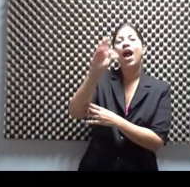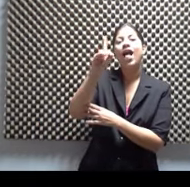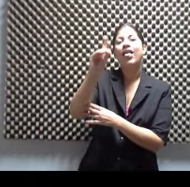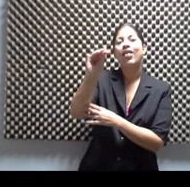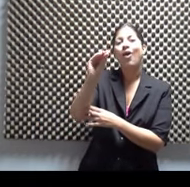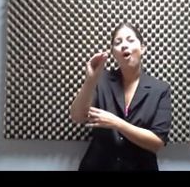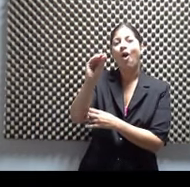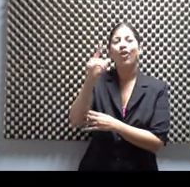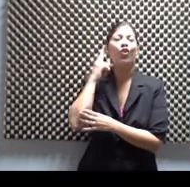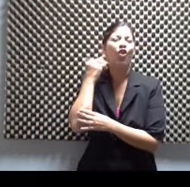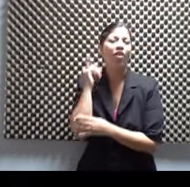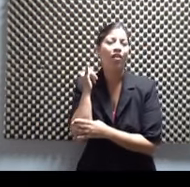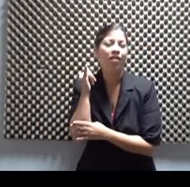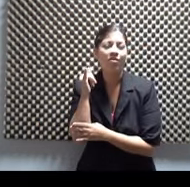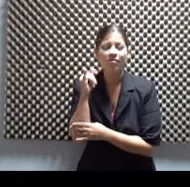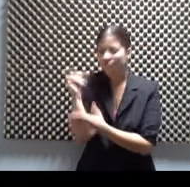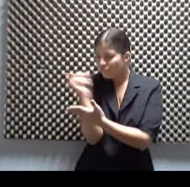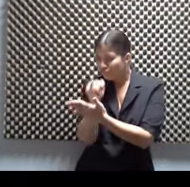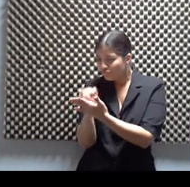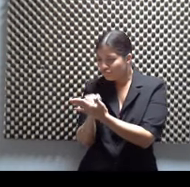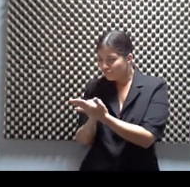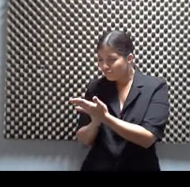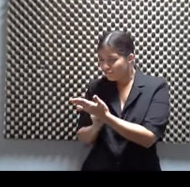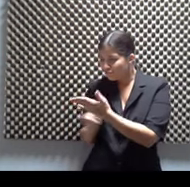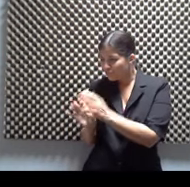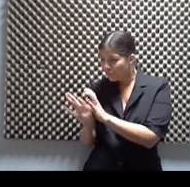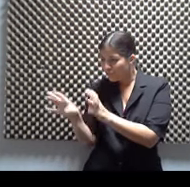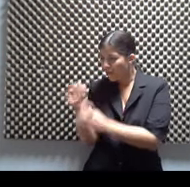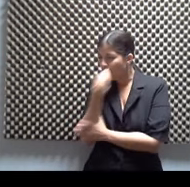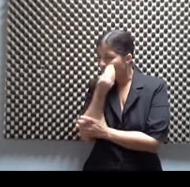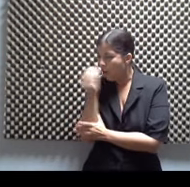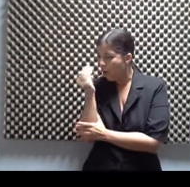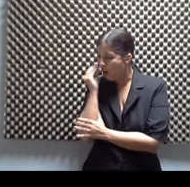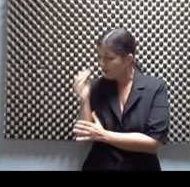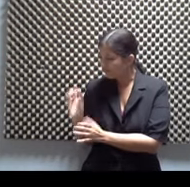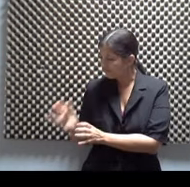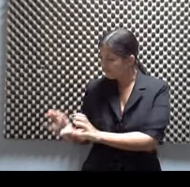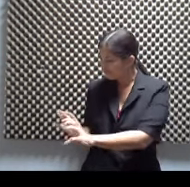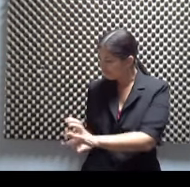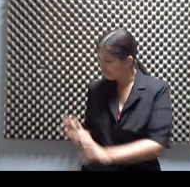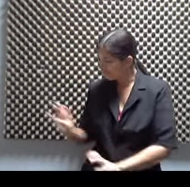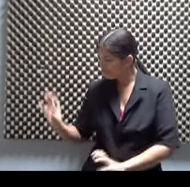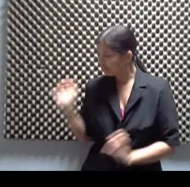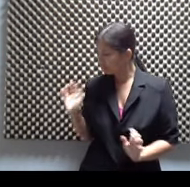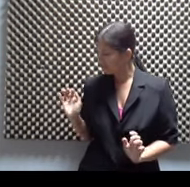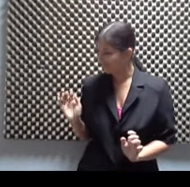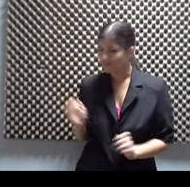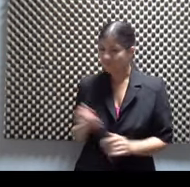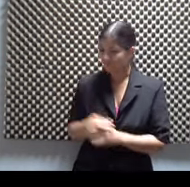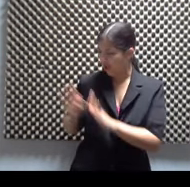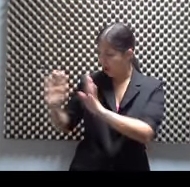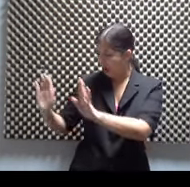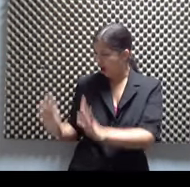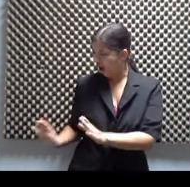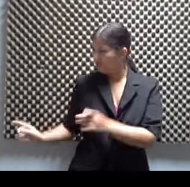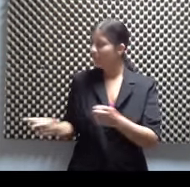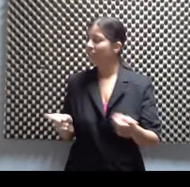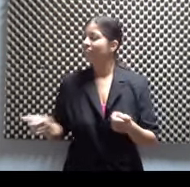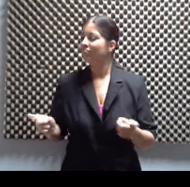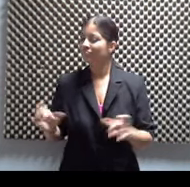dorado. En estampado de rosas. Espectacular. Es como rockstar, como rockstar. Sí, el que iba a decir, la ropa